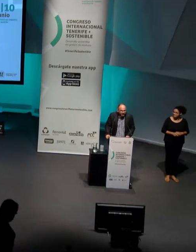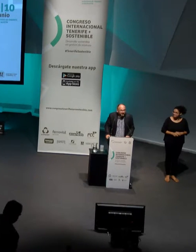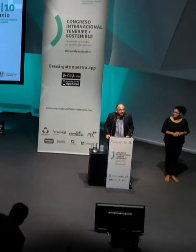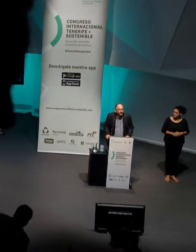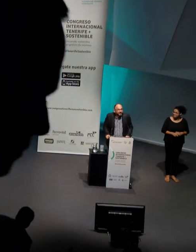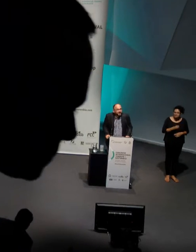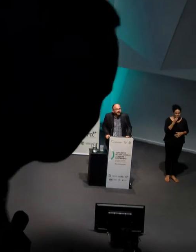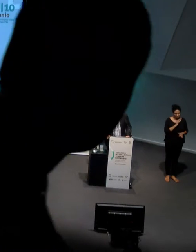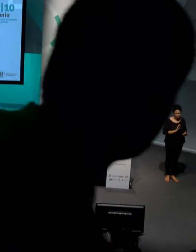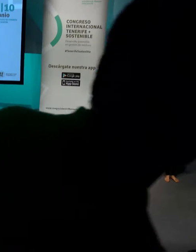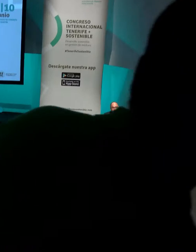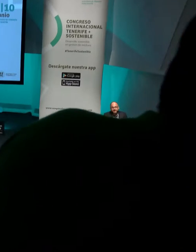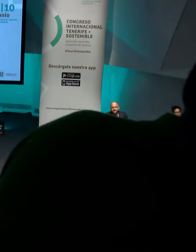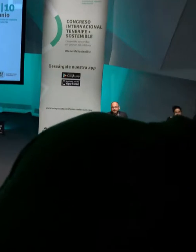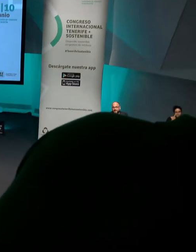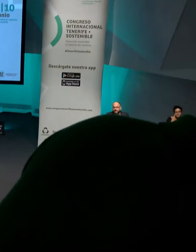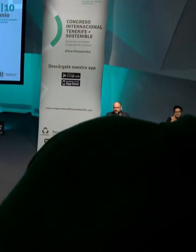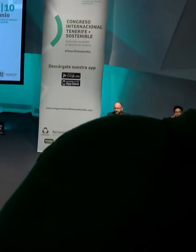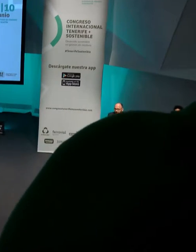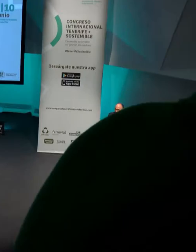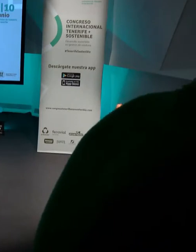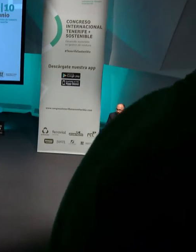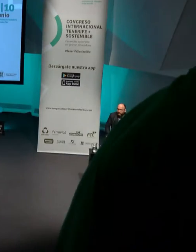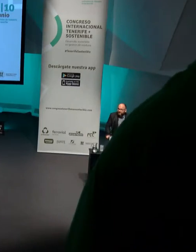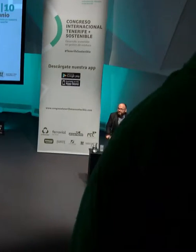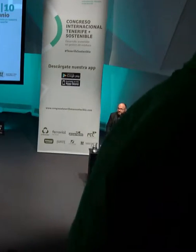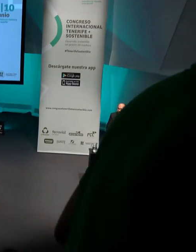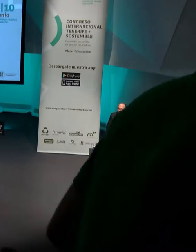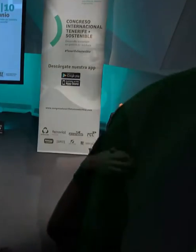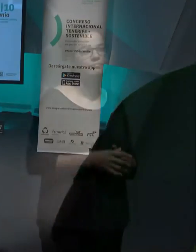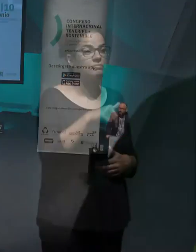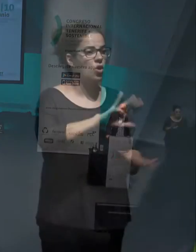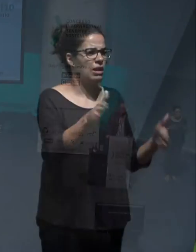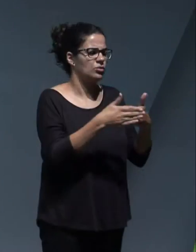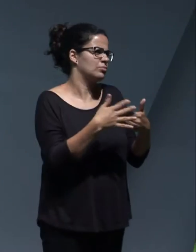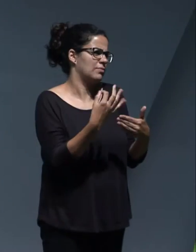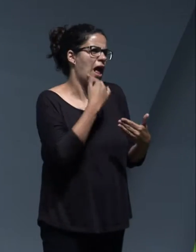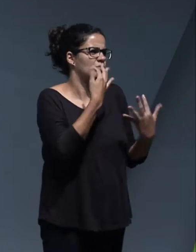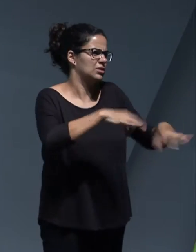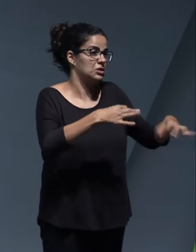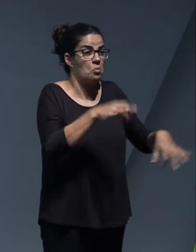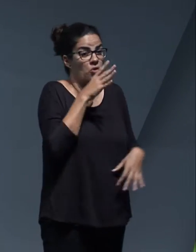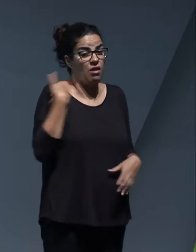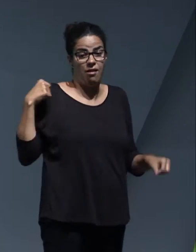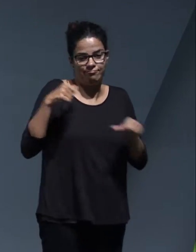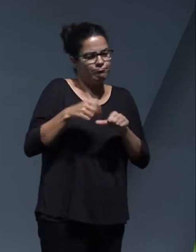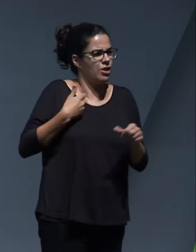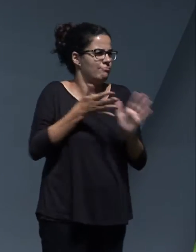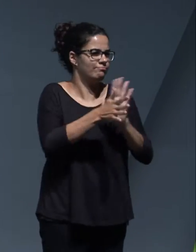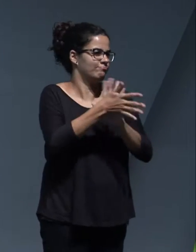Bueno, no, a ver. La clausura debe ser sencilla, yo creo que todo está dicho, ¿no? Está dicho